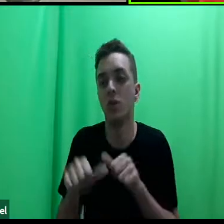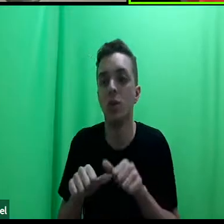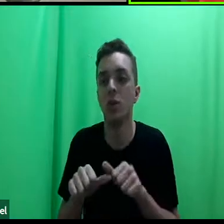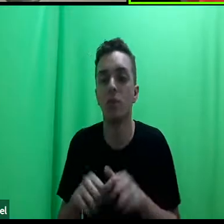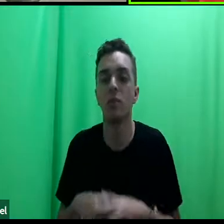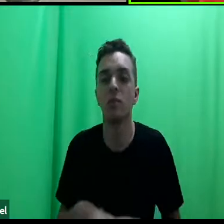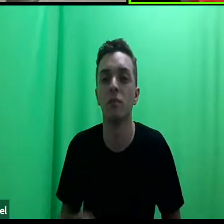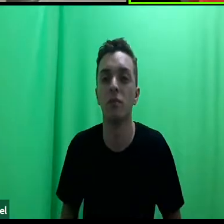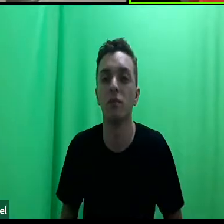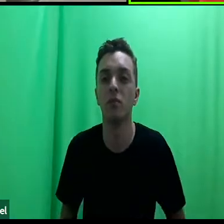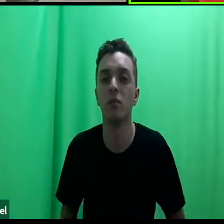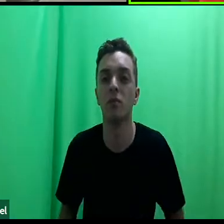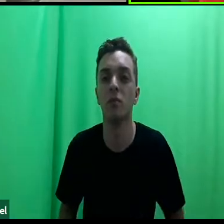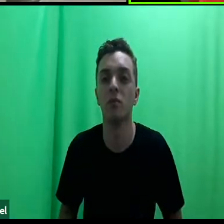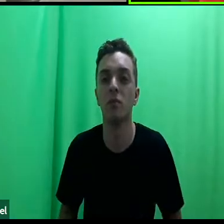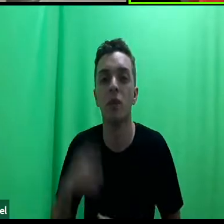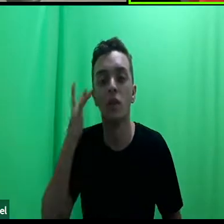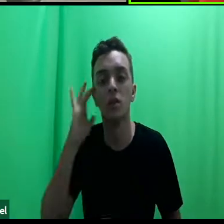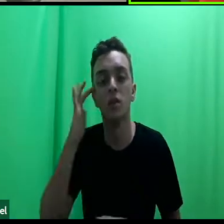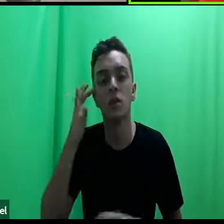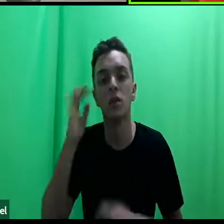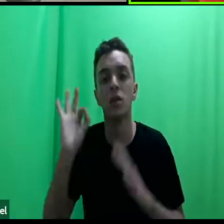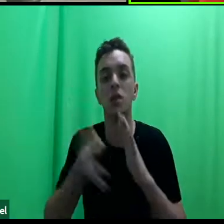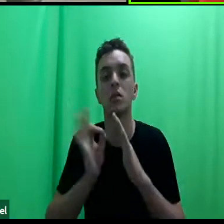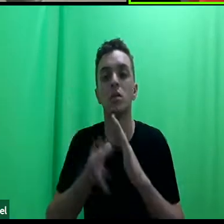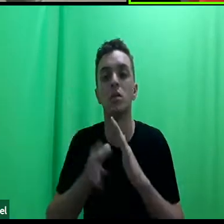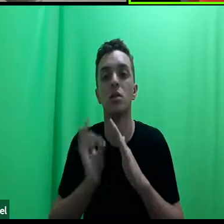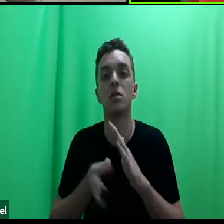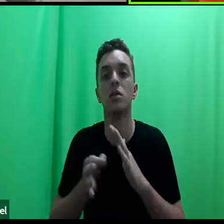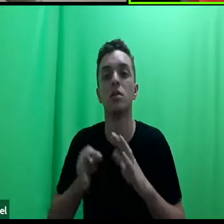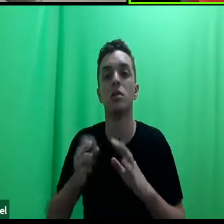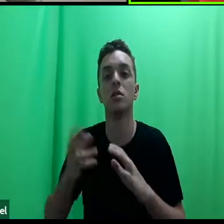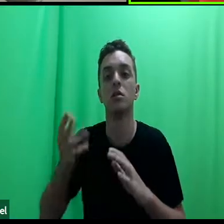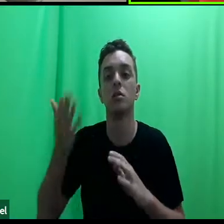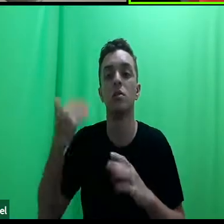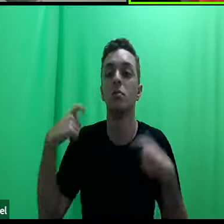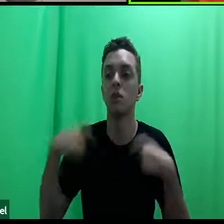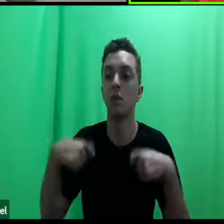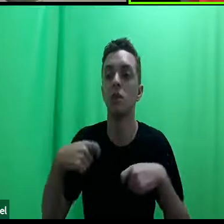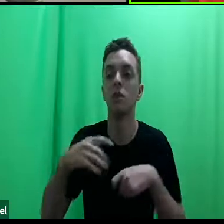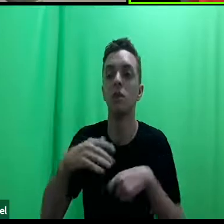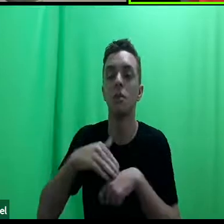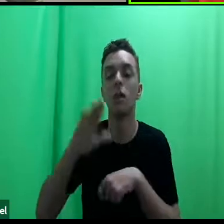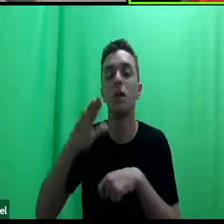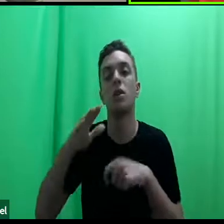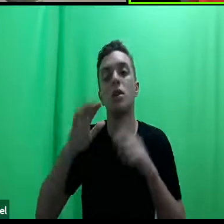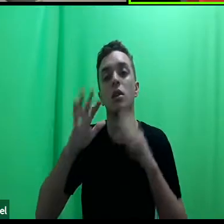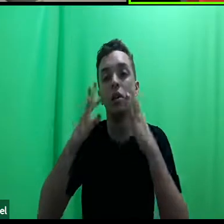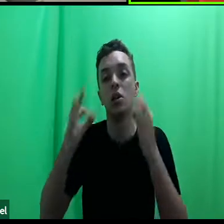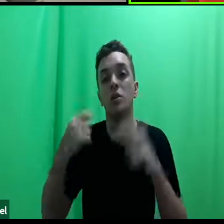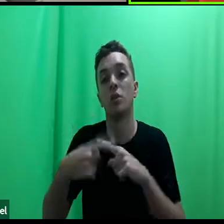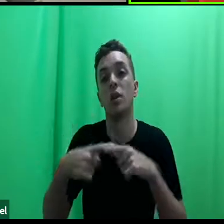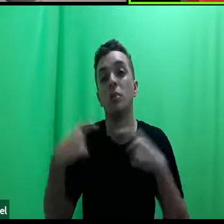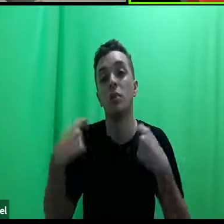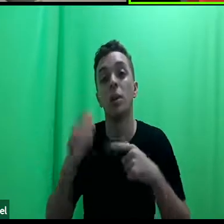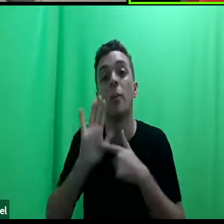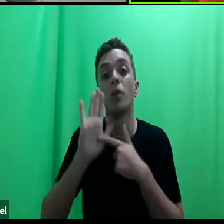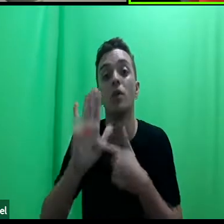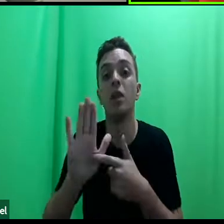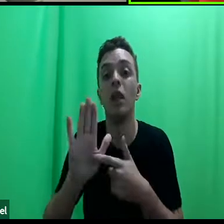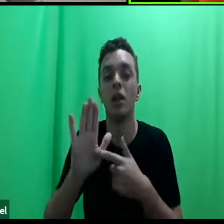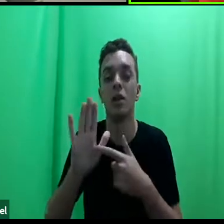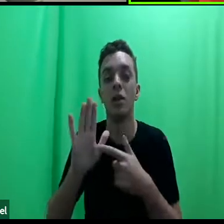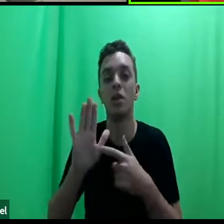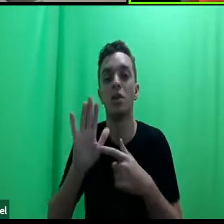as clínicas, né, imagino que devam passar por esse tipo de pressão, porque tem que mostrar resultados, como